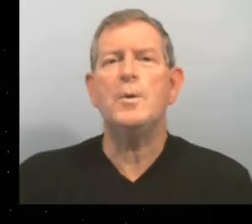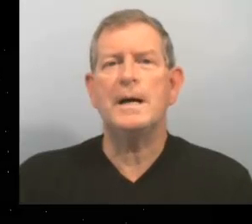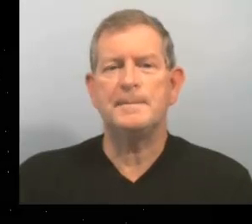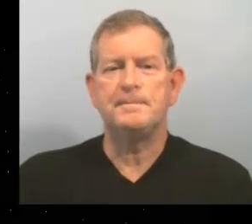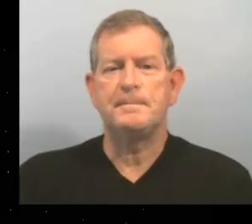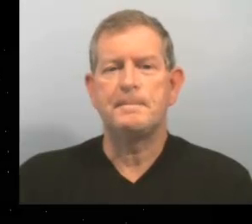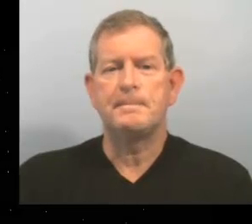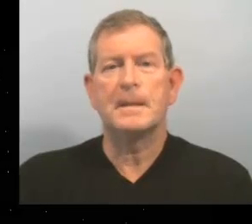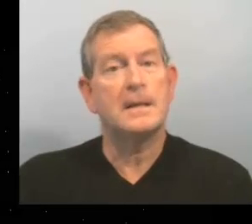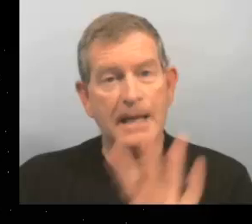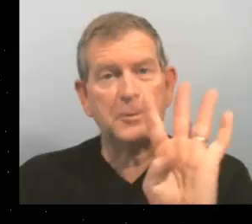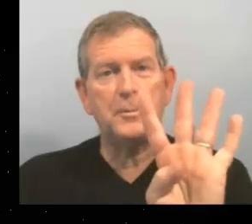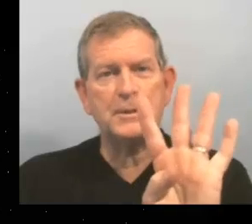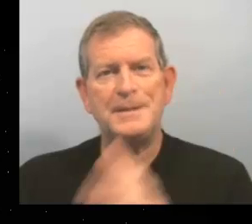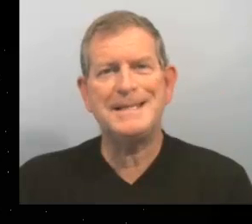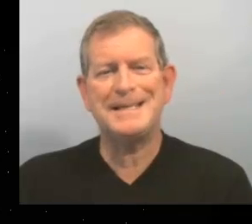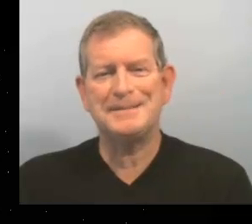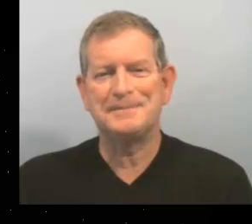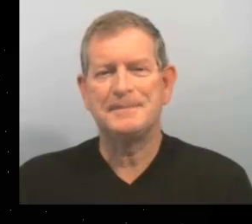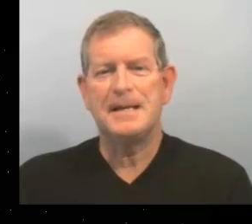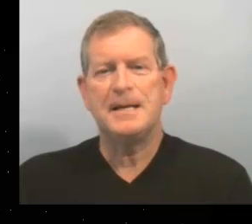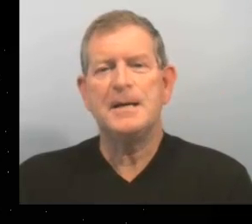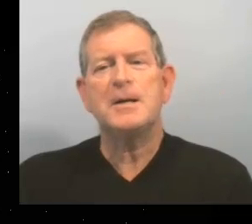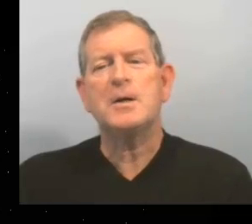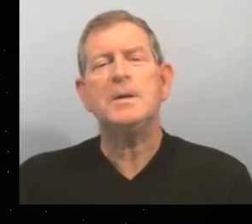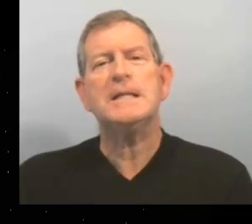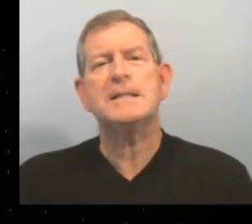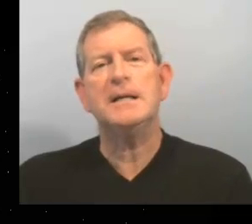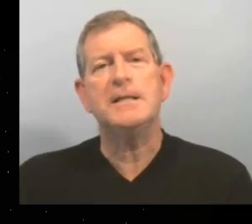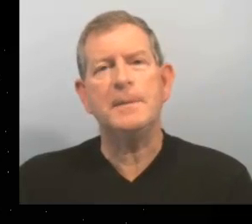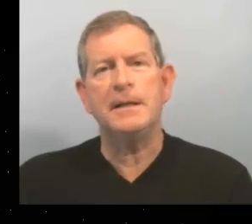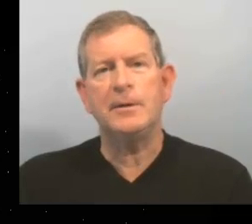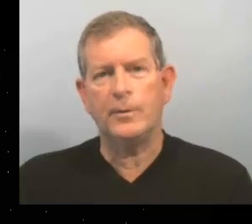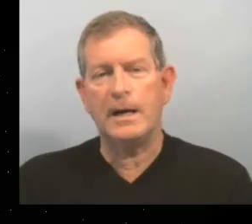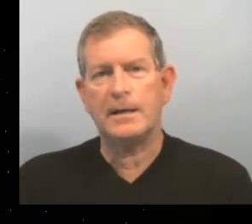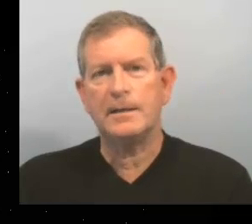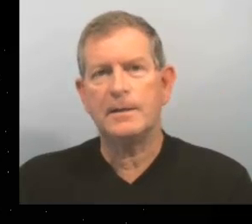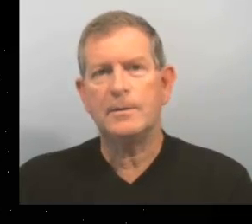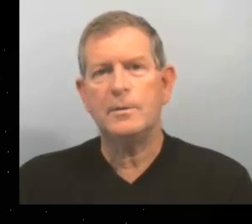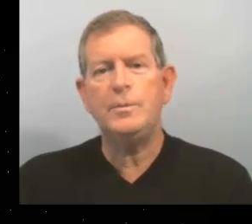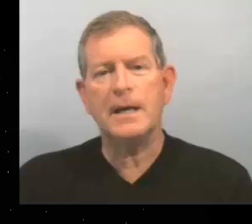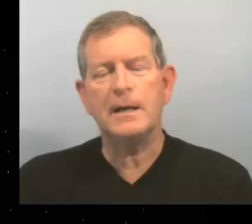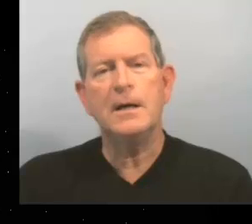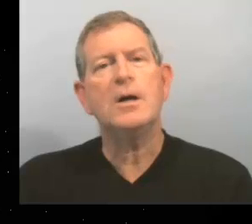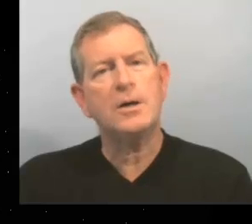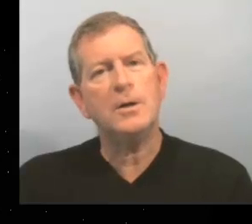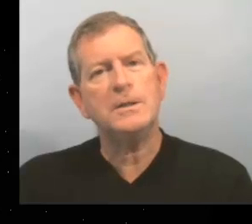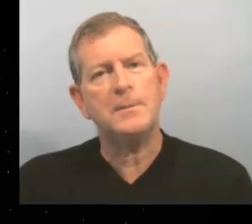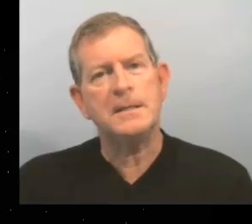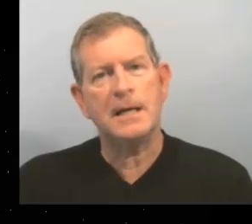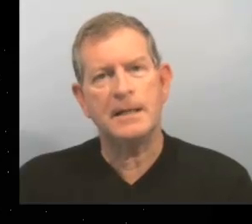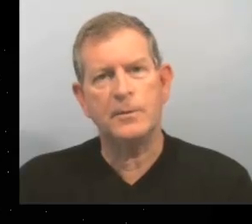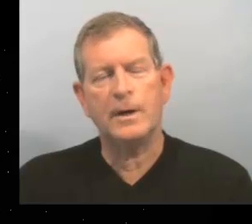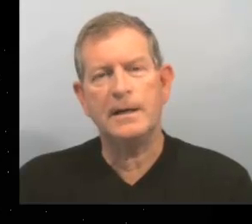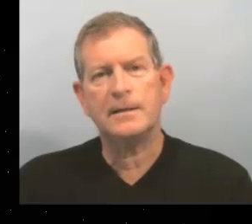Numéro 1 Quatre possibilités Quand est-ce qu'elle termine les devoirs ? Ou bien, quand